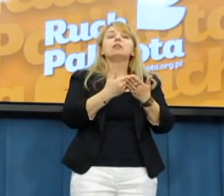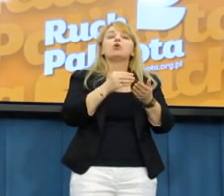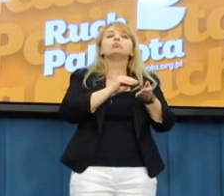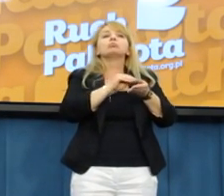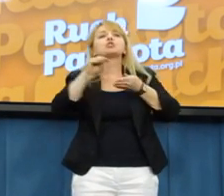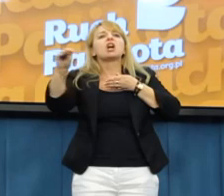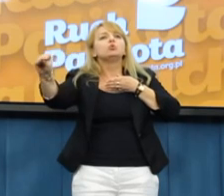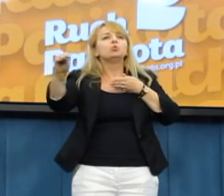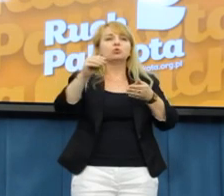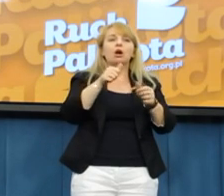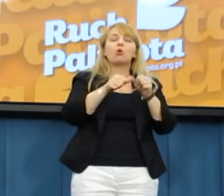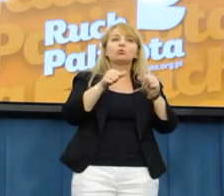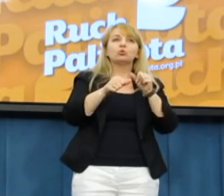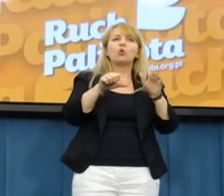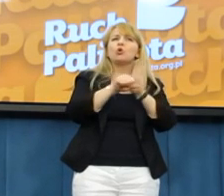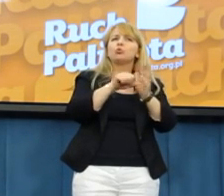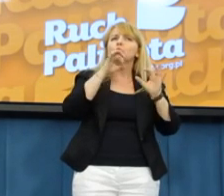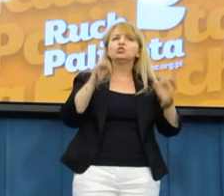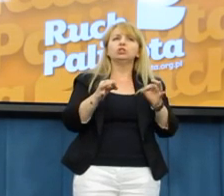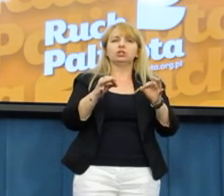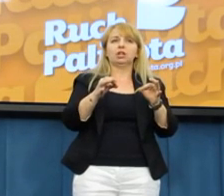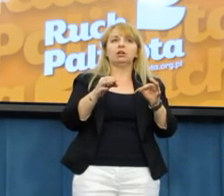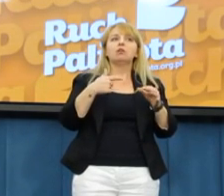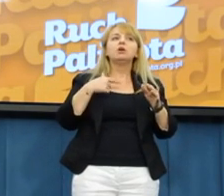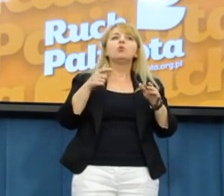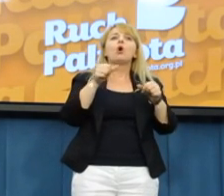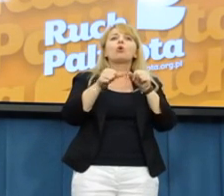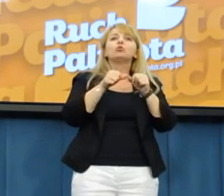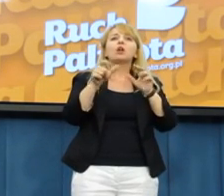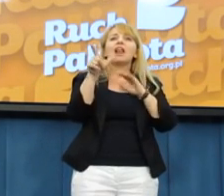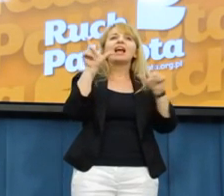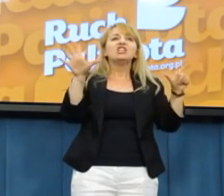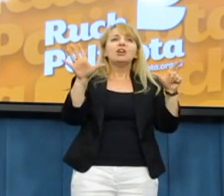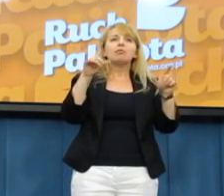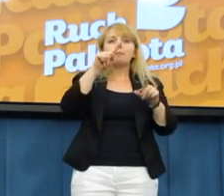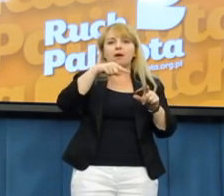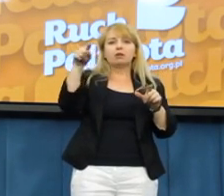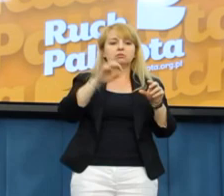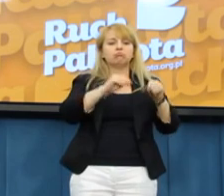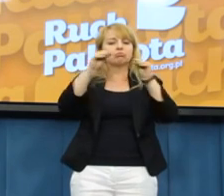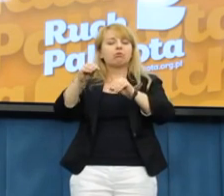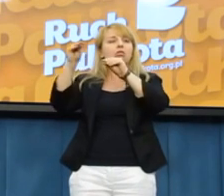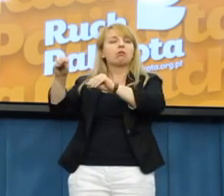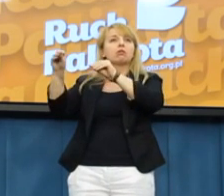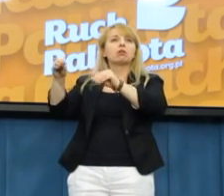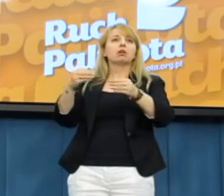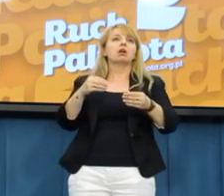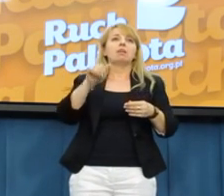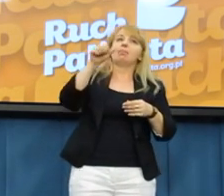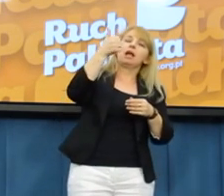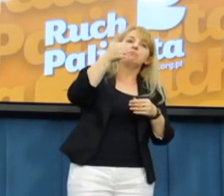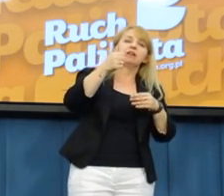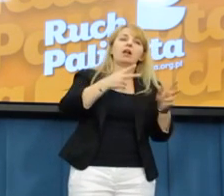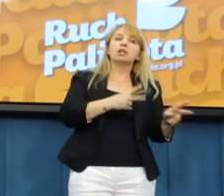strzał kontrolę, która strzał do dnia dzisiejszego i ten kontrolę przedłużał siedmiokrotnie. Czyli najpierw ona się miała skończyć w listopadzie, w listopadzie tuż przed zakończeniem terminu